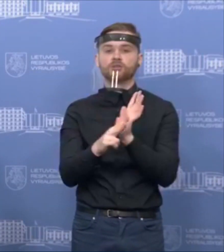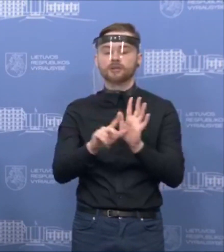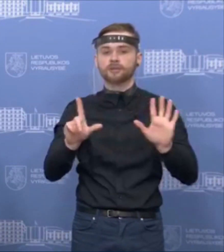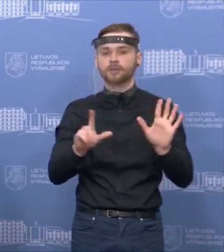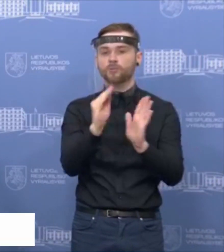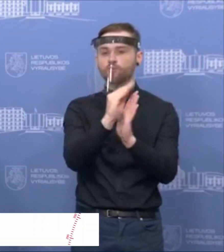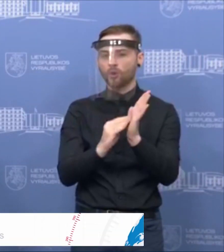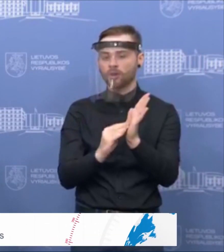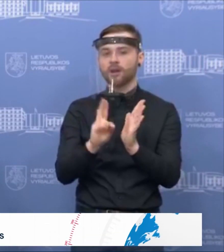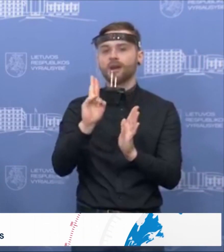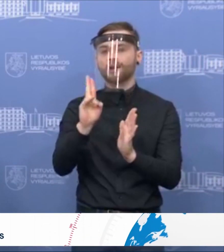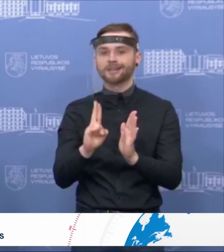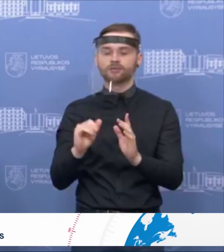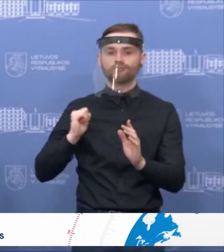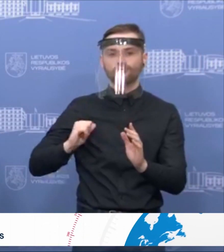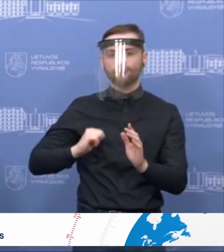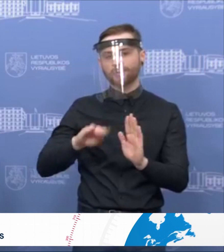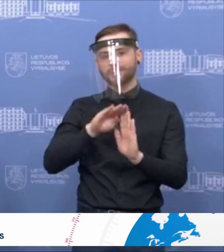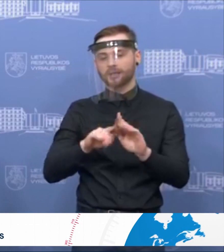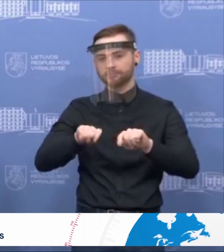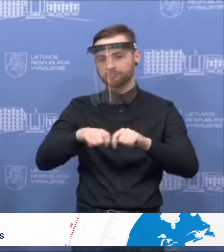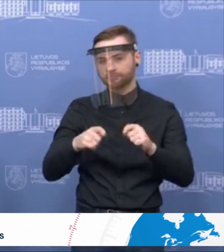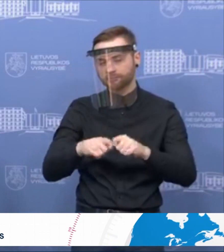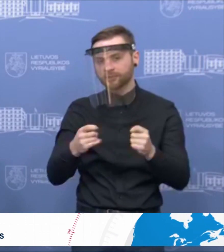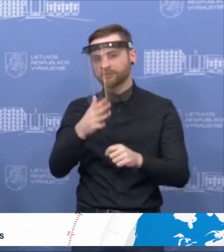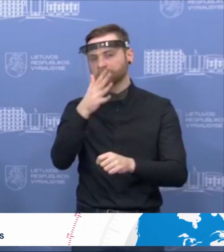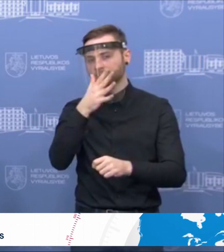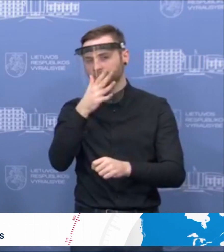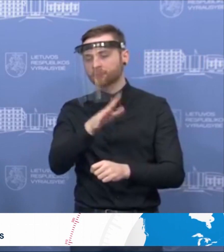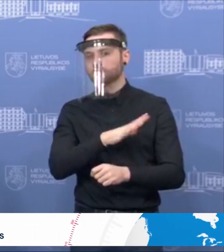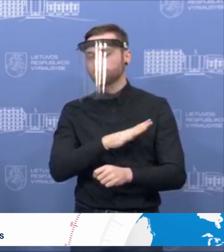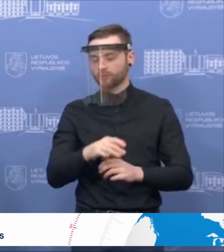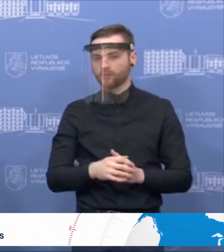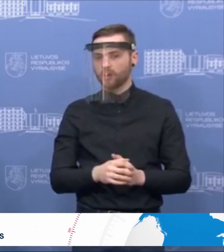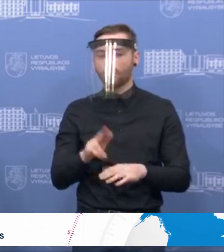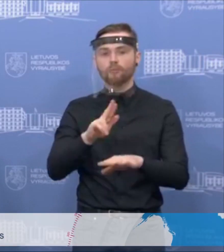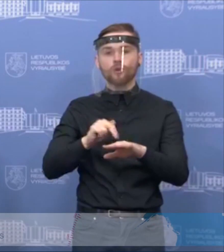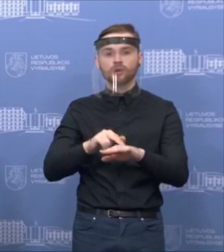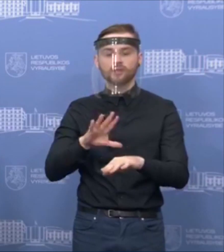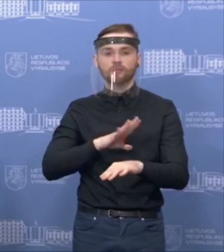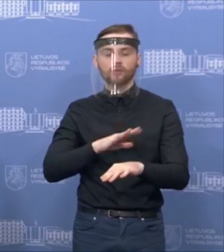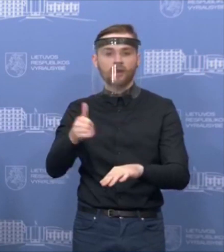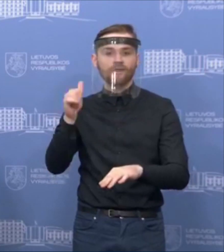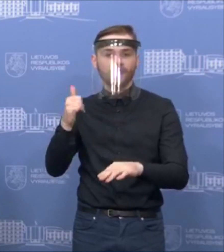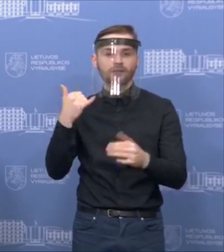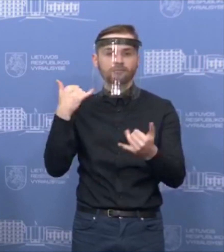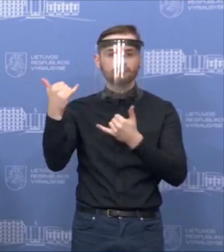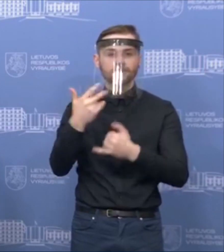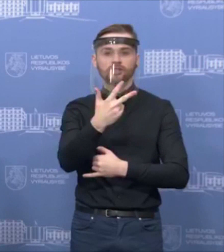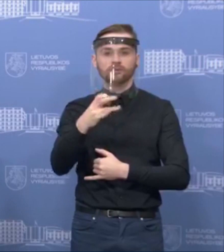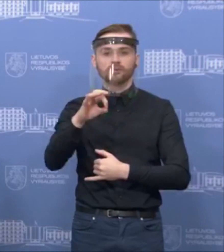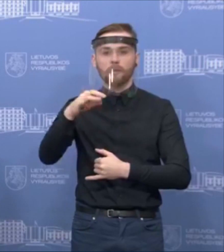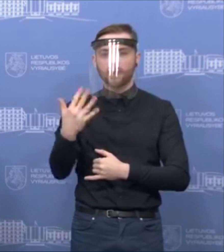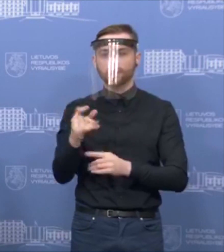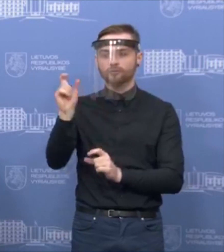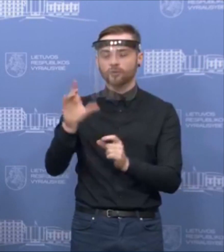protokolai už karantino ir savi izolacijos pažeidimus. Ir iš viso policija gavo vakar 305 pranešimus